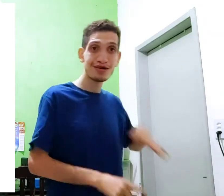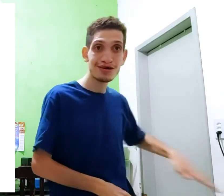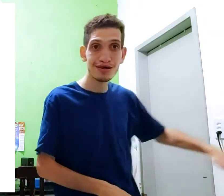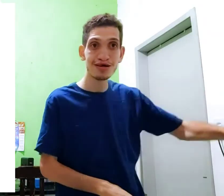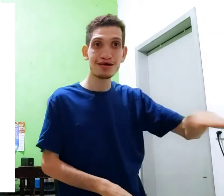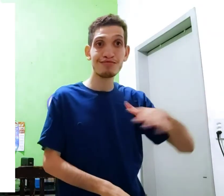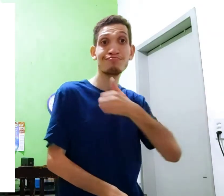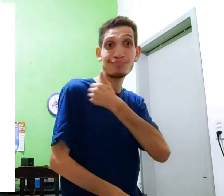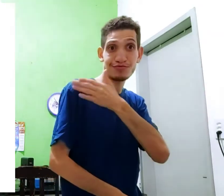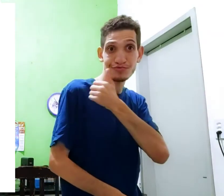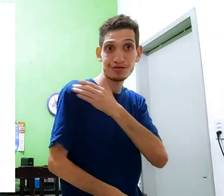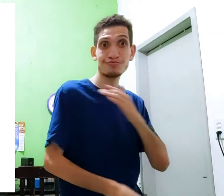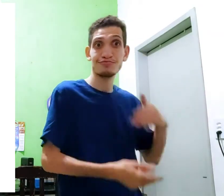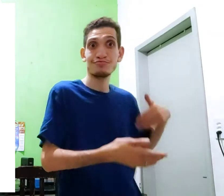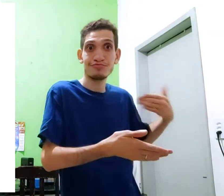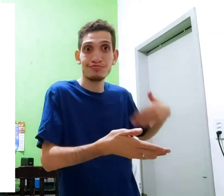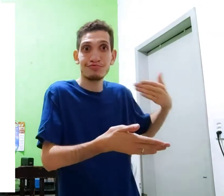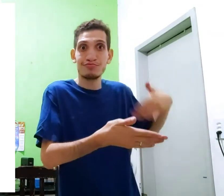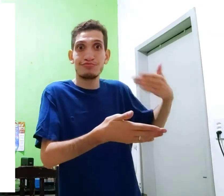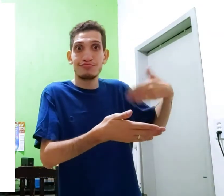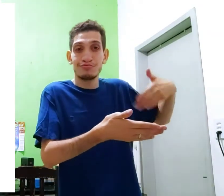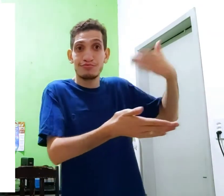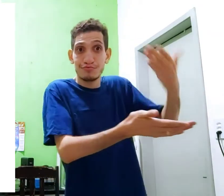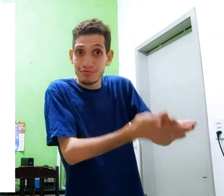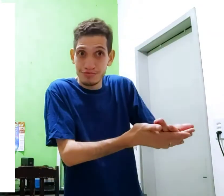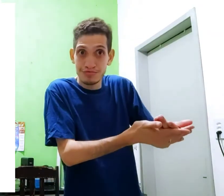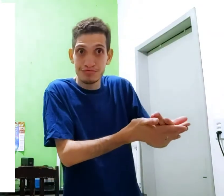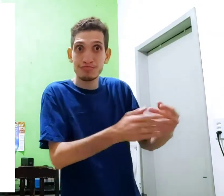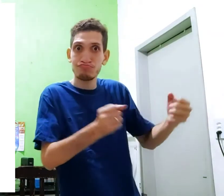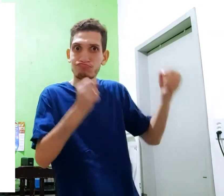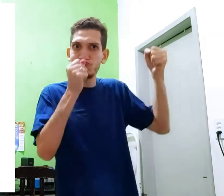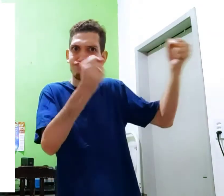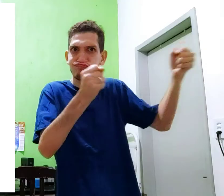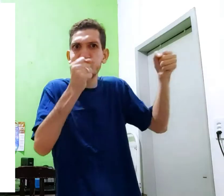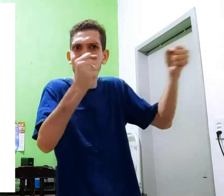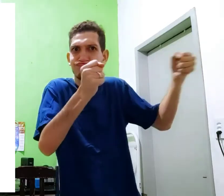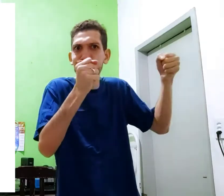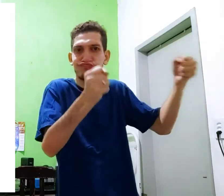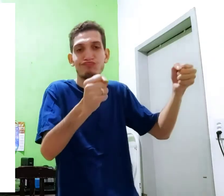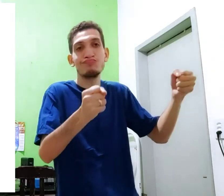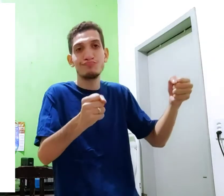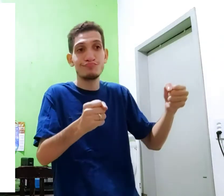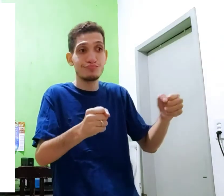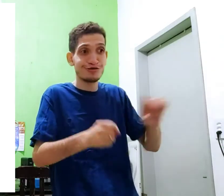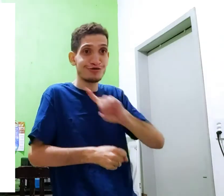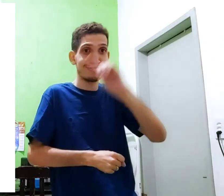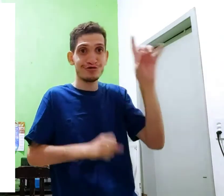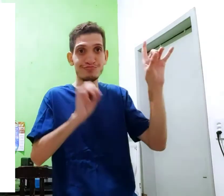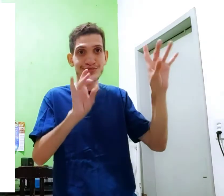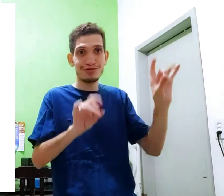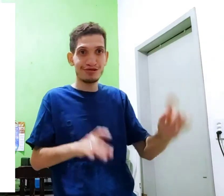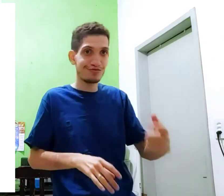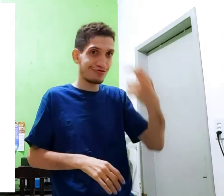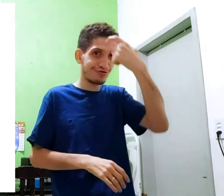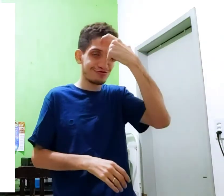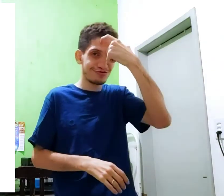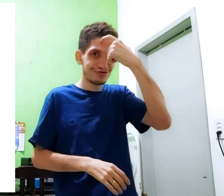porque geral preconceito até hoje perpetuado então lá interpretação dia